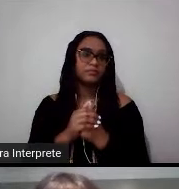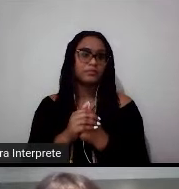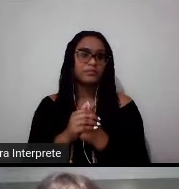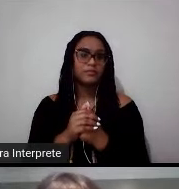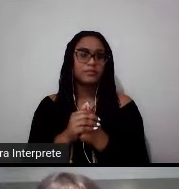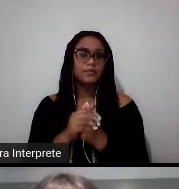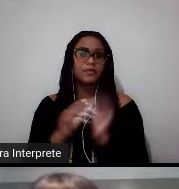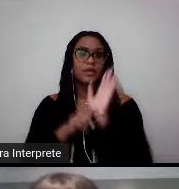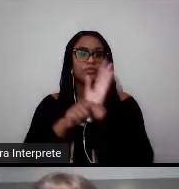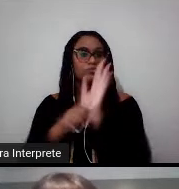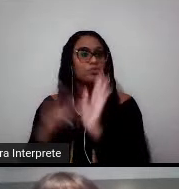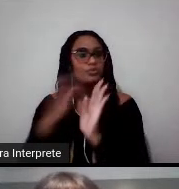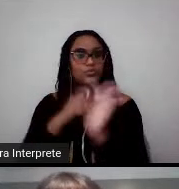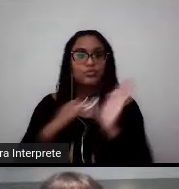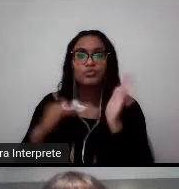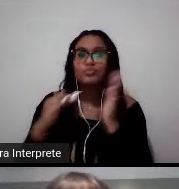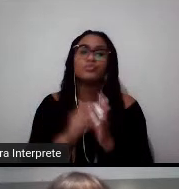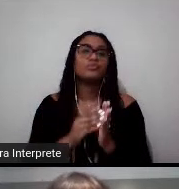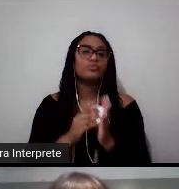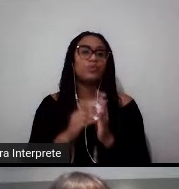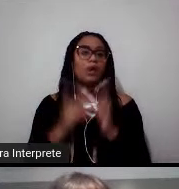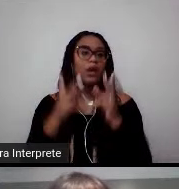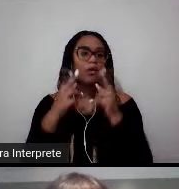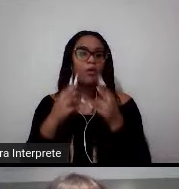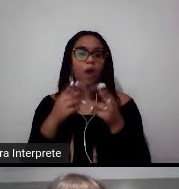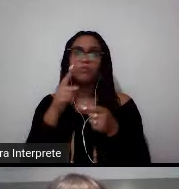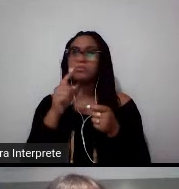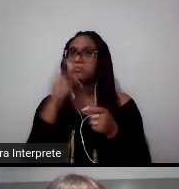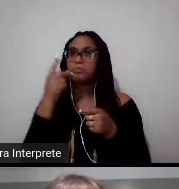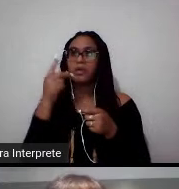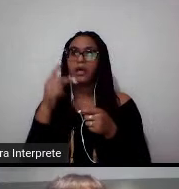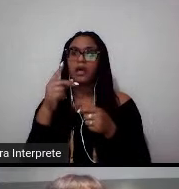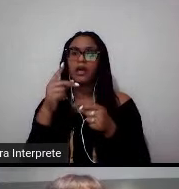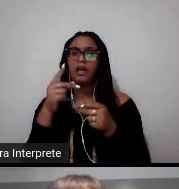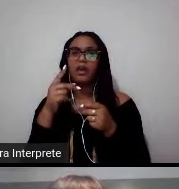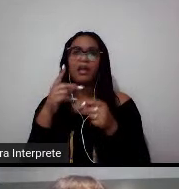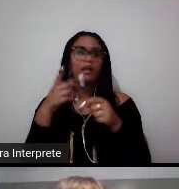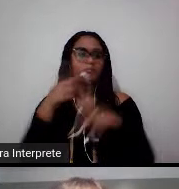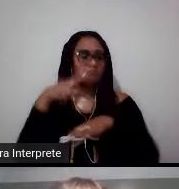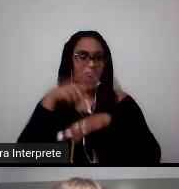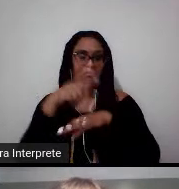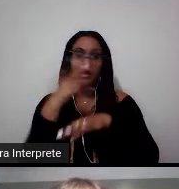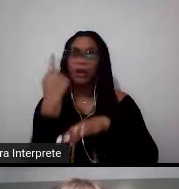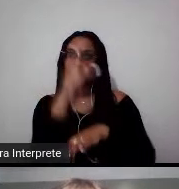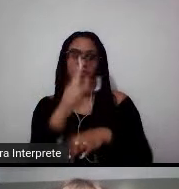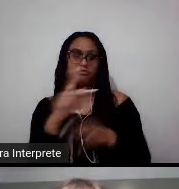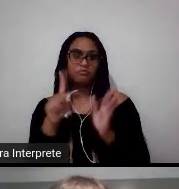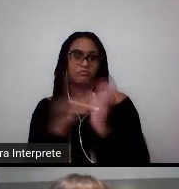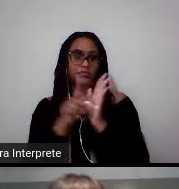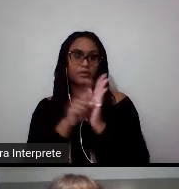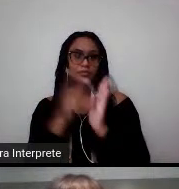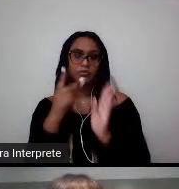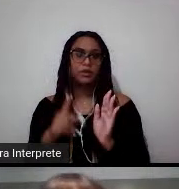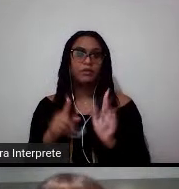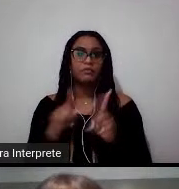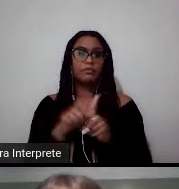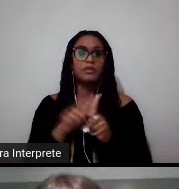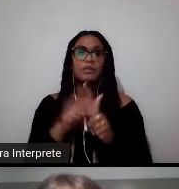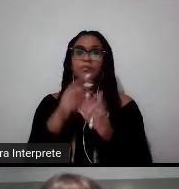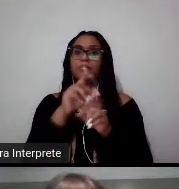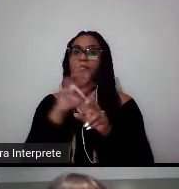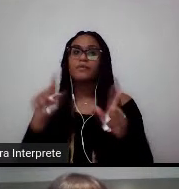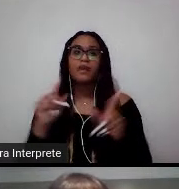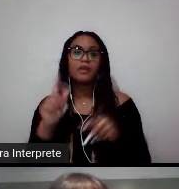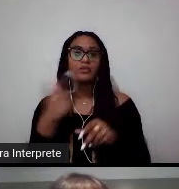o sistema de saúde britânico, como se você fosse um cidadão normal. E também auxílios extras para gastos essenciais. Por